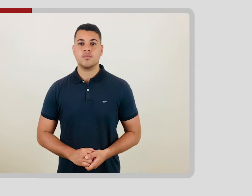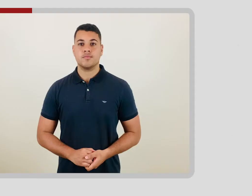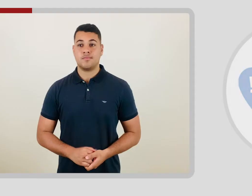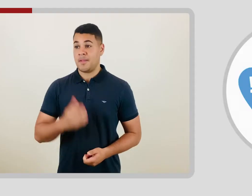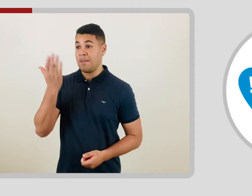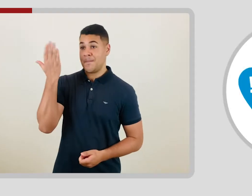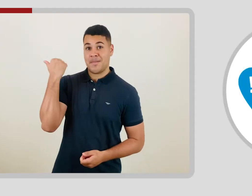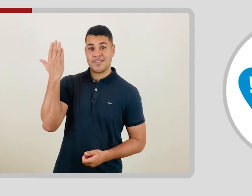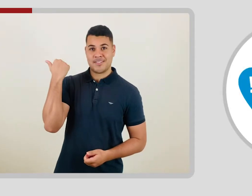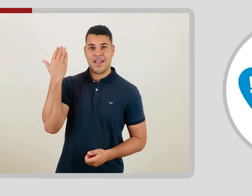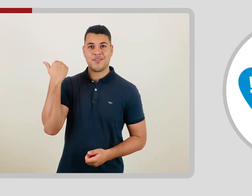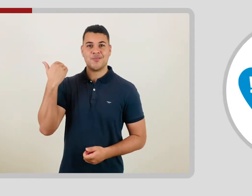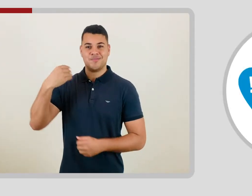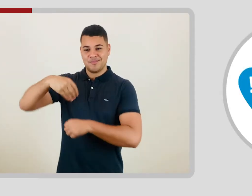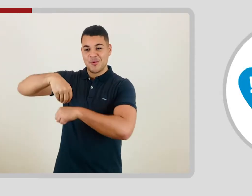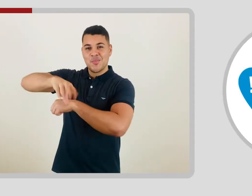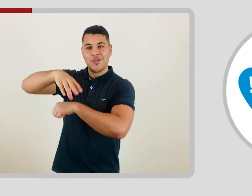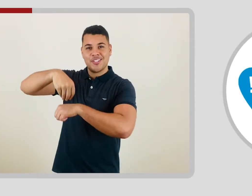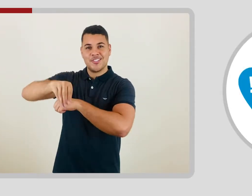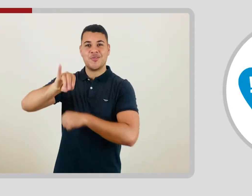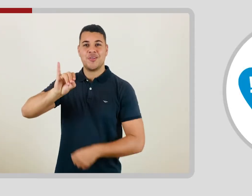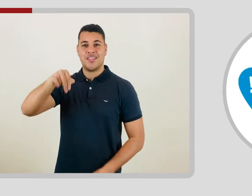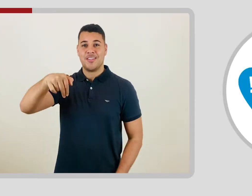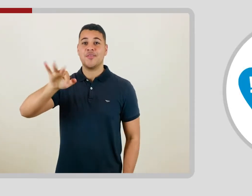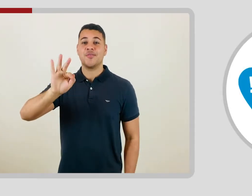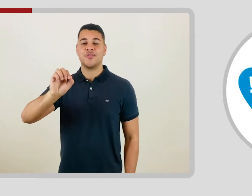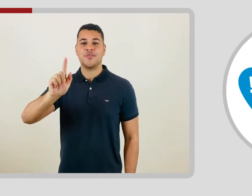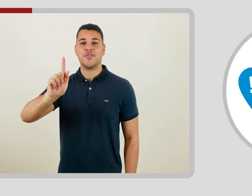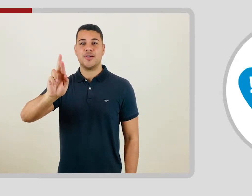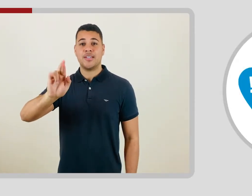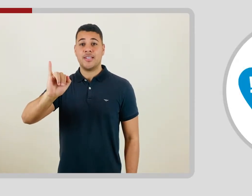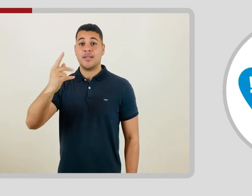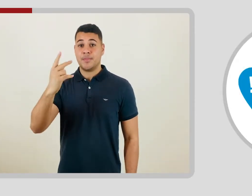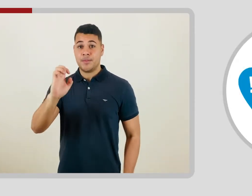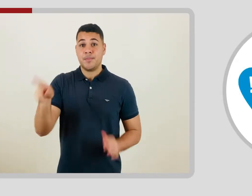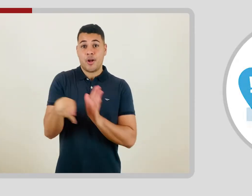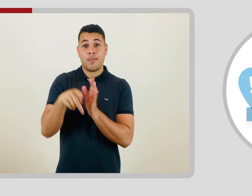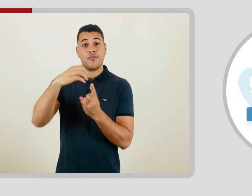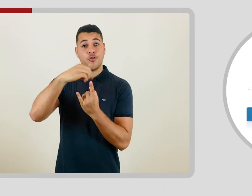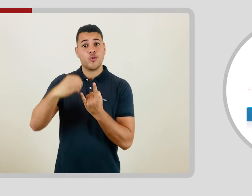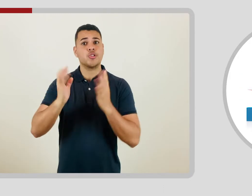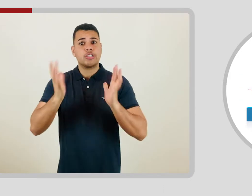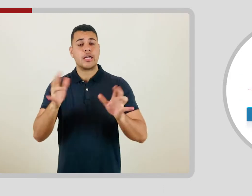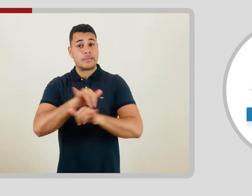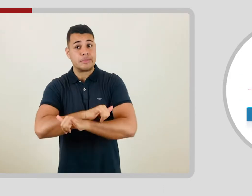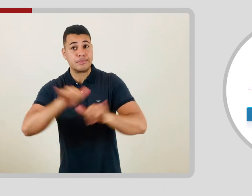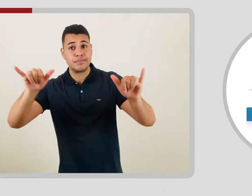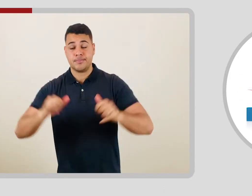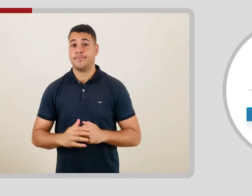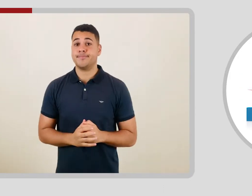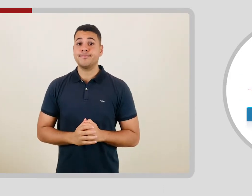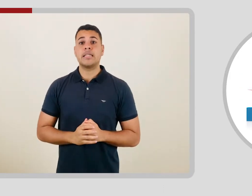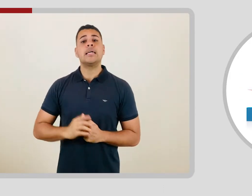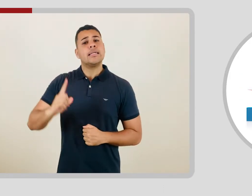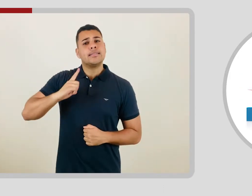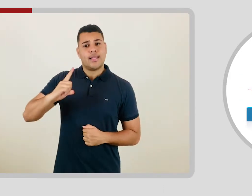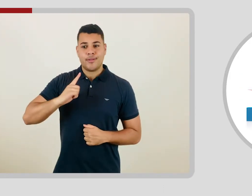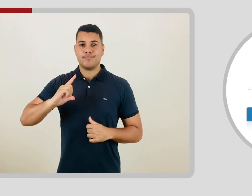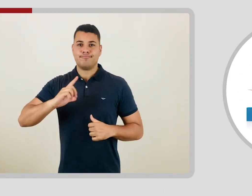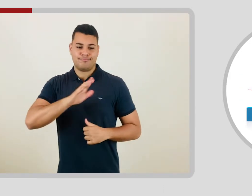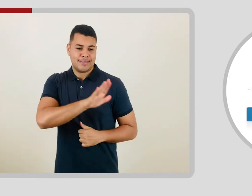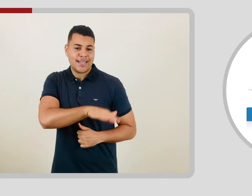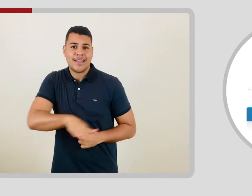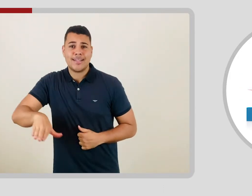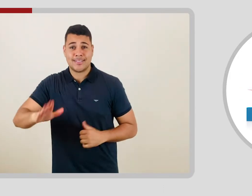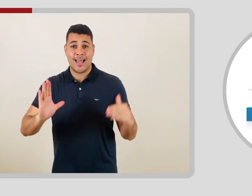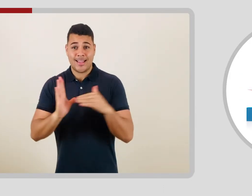O último boletim InfoGripe da Fiocruz aponta que o crescimento de casos de síndrome